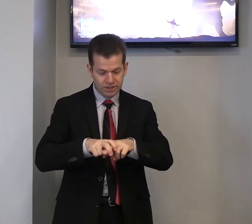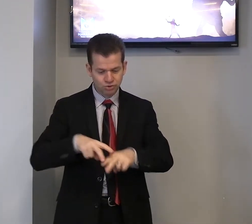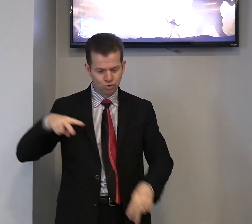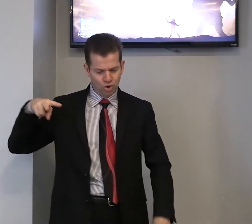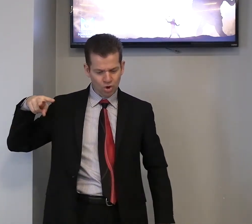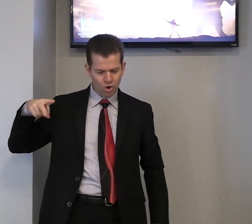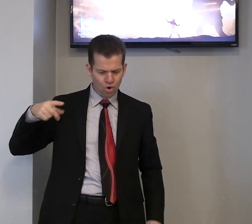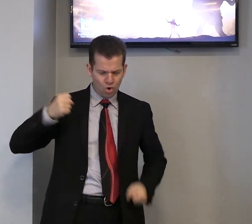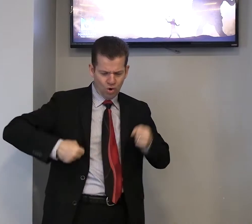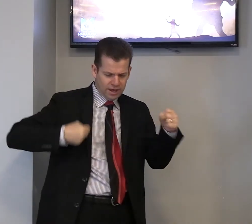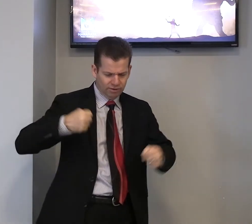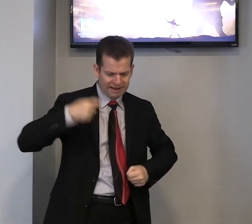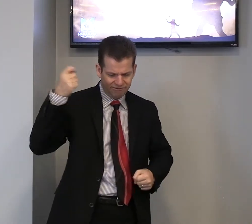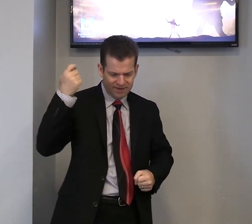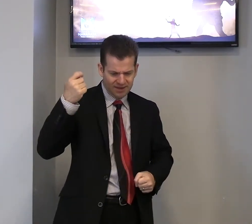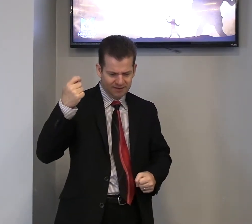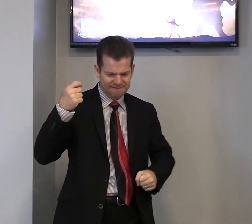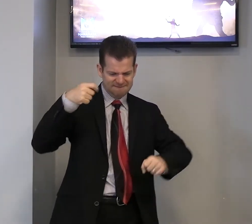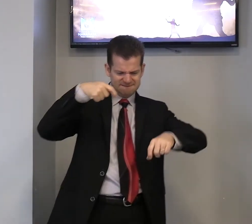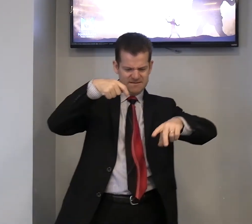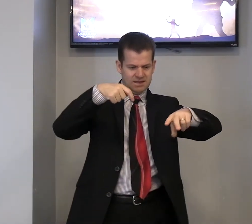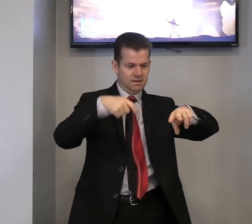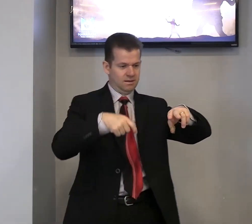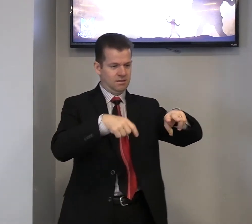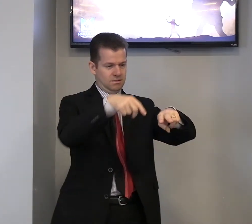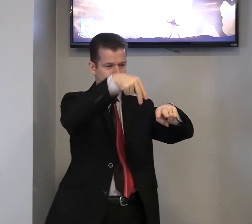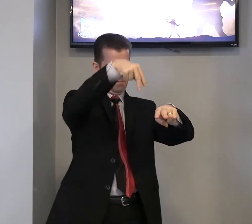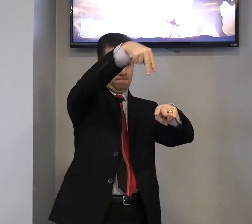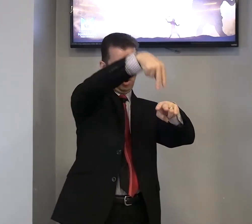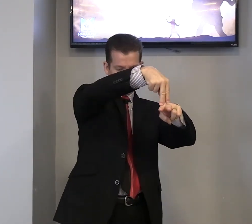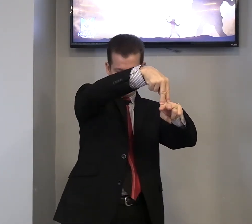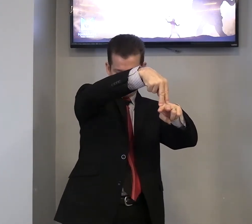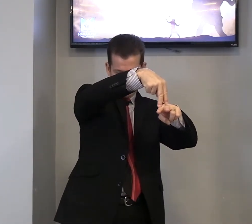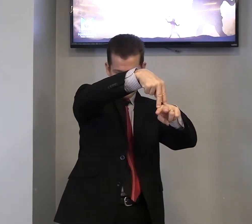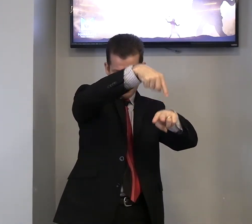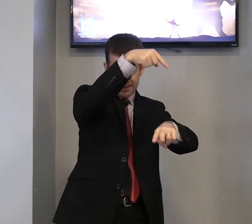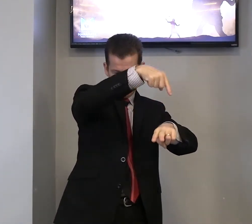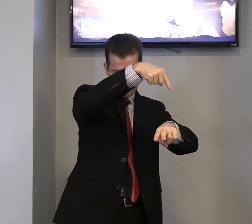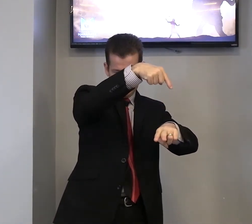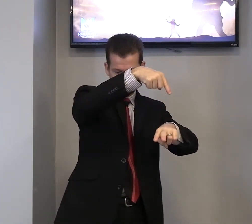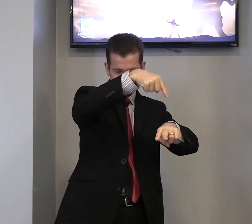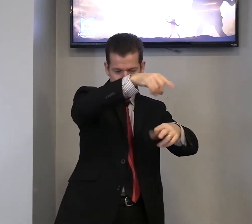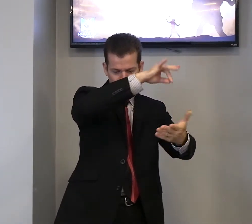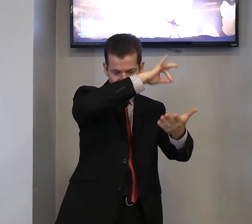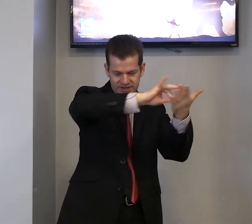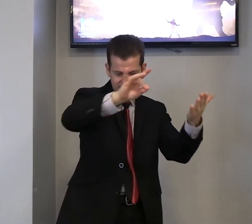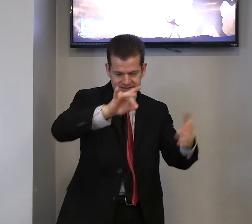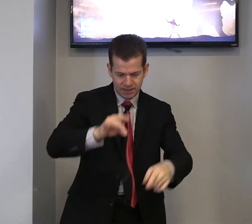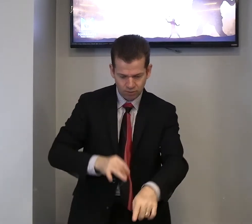isso, correu Davi, pôs-se em pé em cima do filisteu,